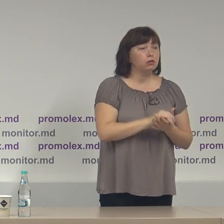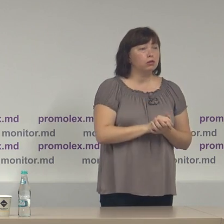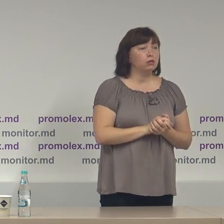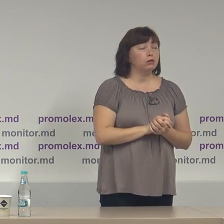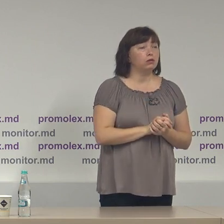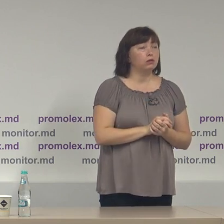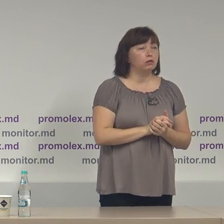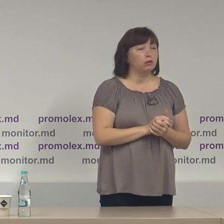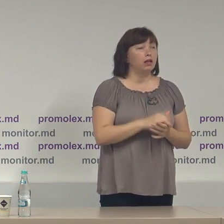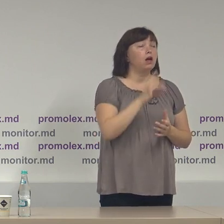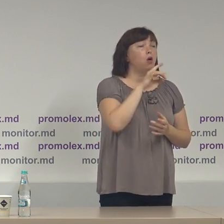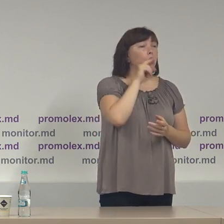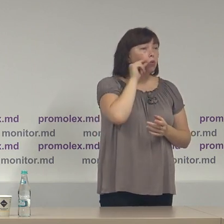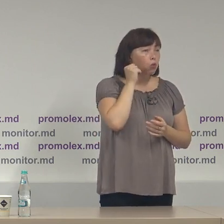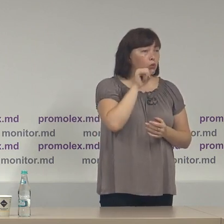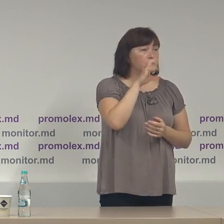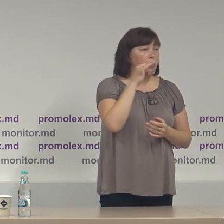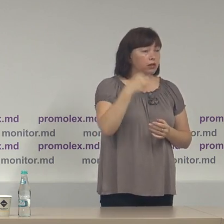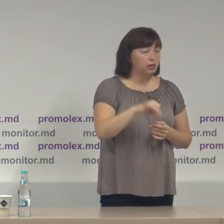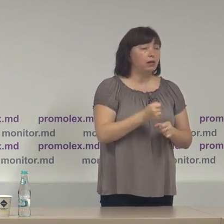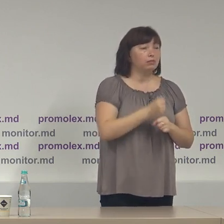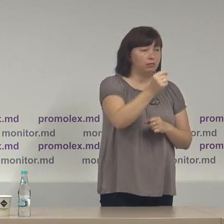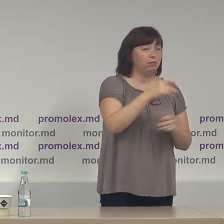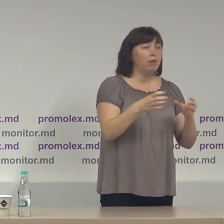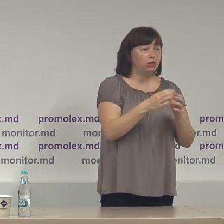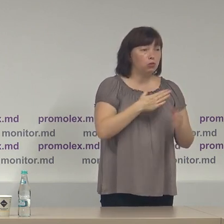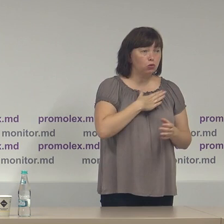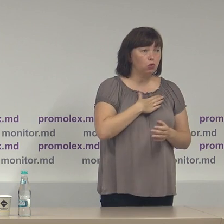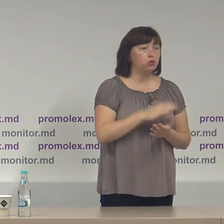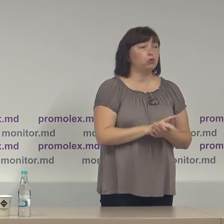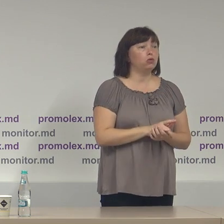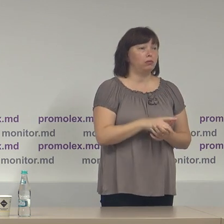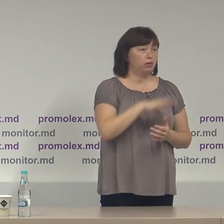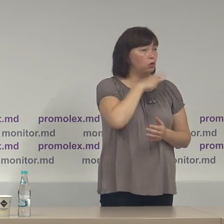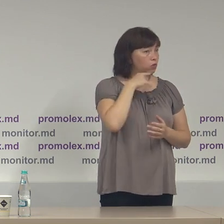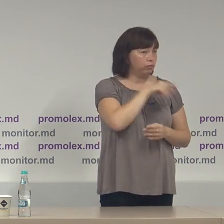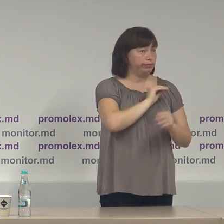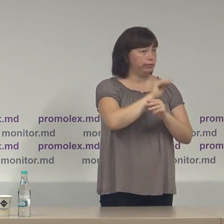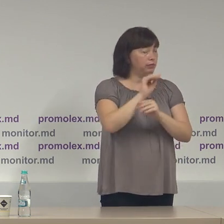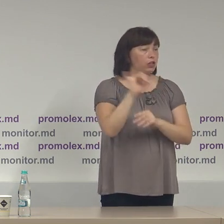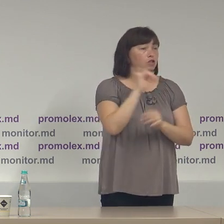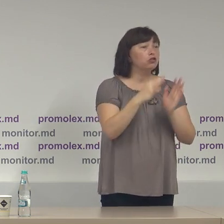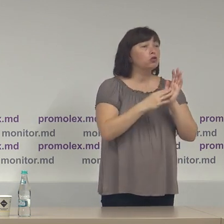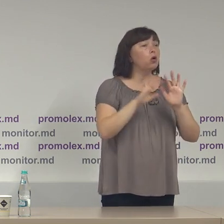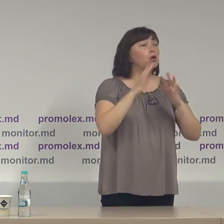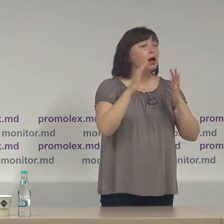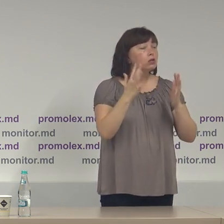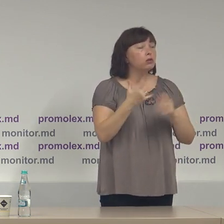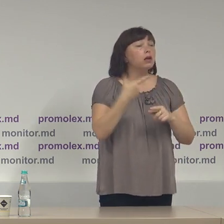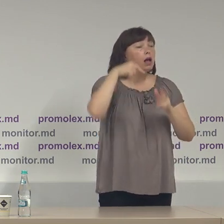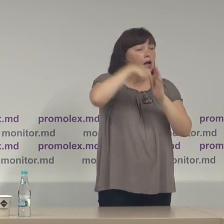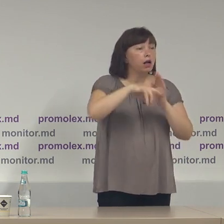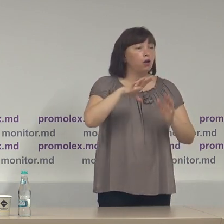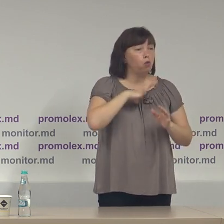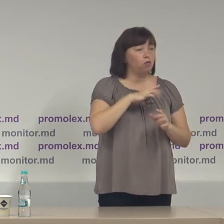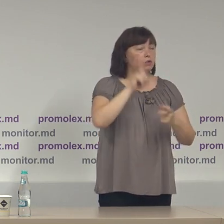fiind domnul Renato Usatăi desemnat de partidul nostru și cel puțin nouă cazuri în care au fost